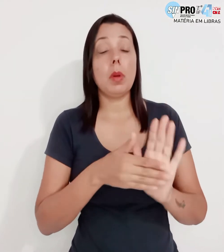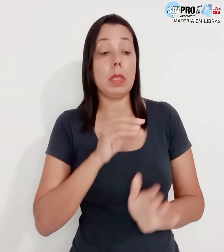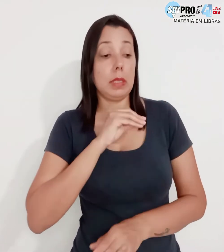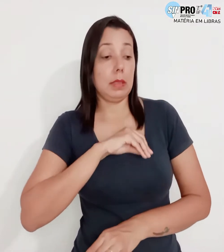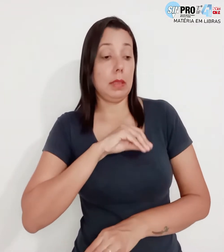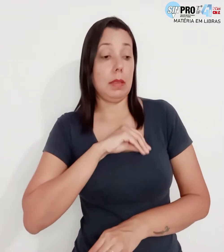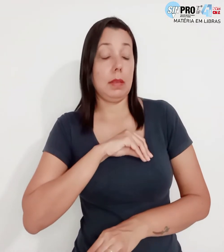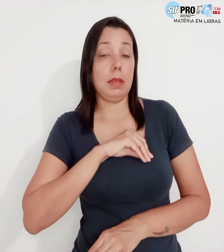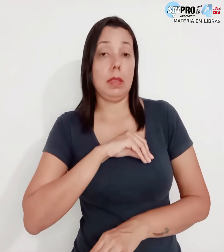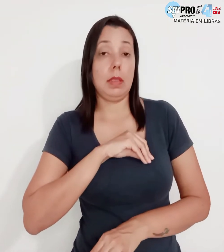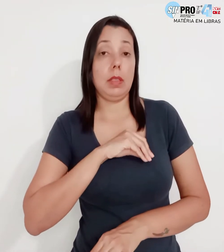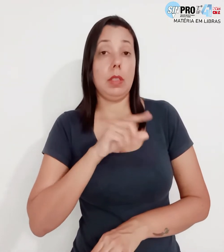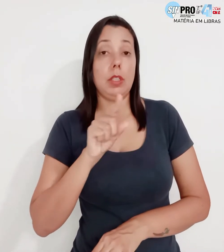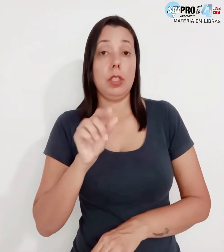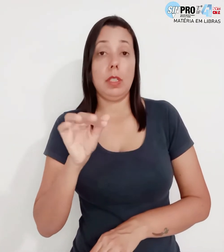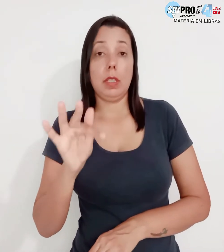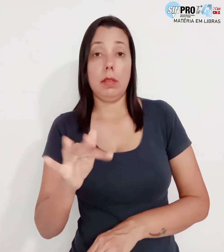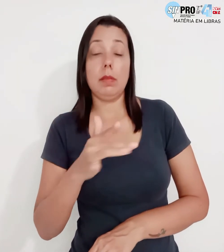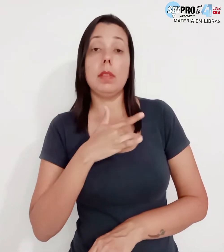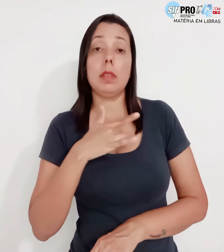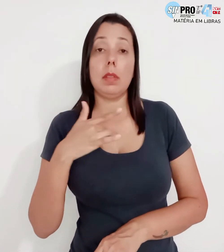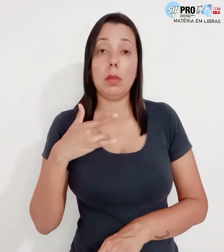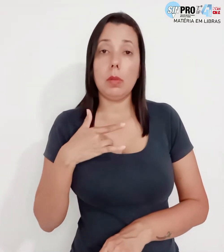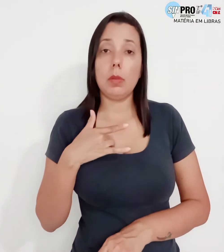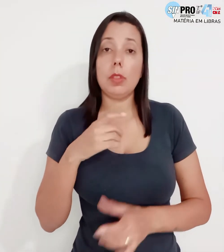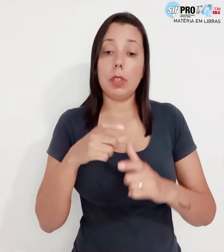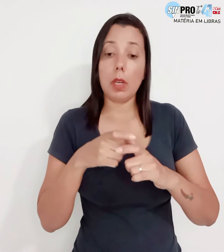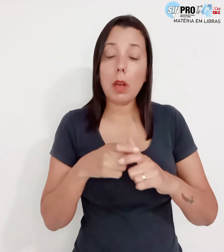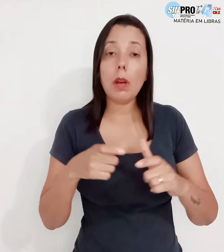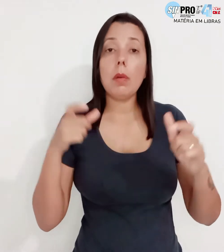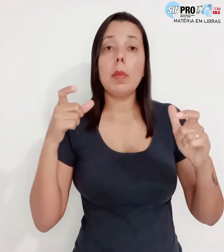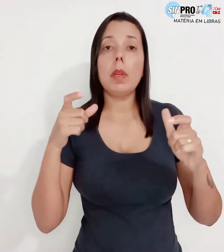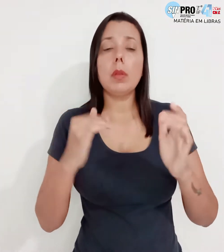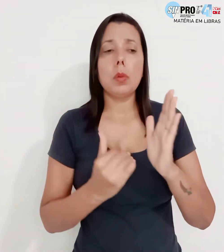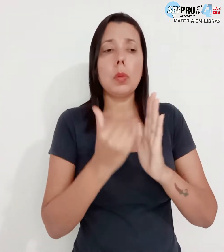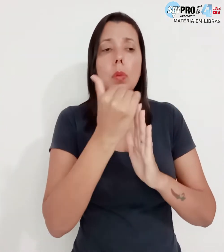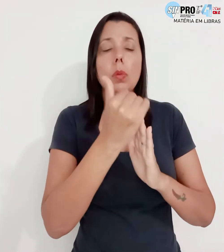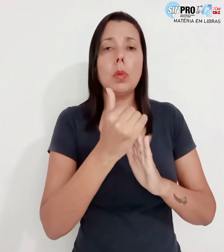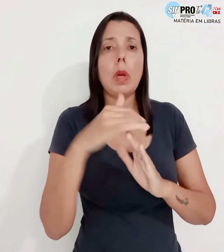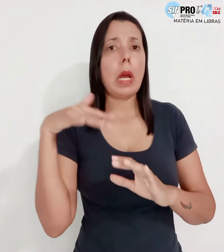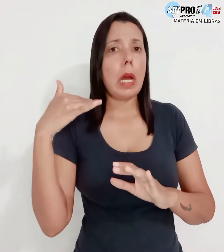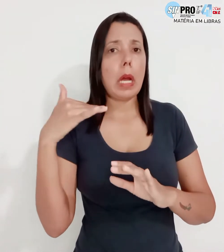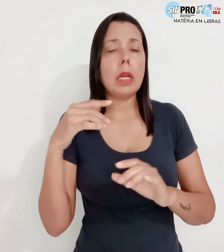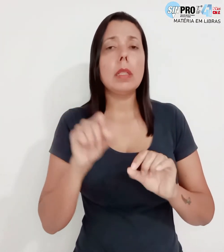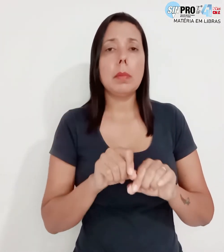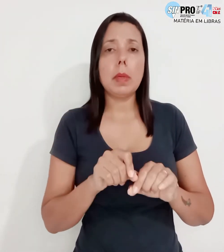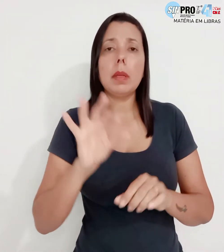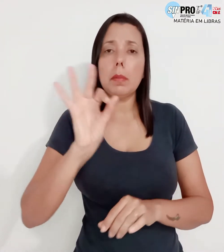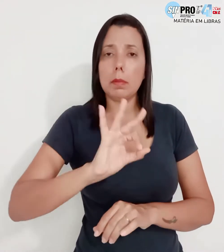salarial, GDF Saúde, aumento abusivo da alíquota